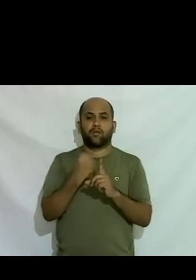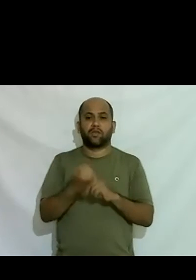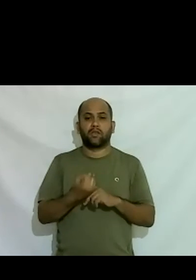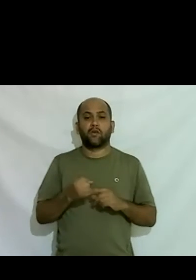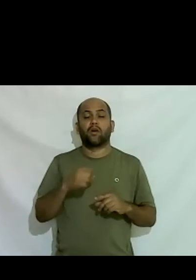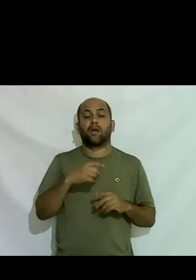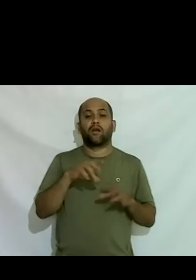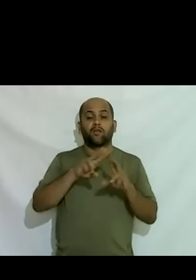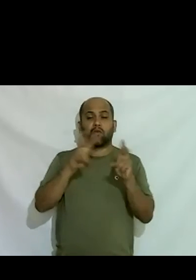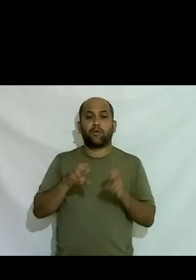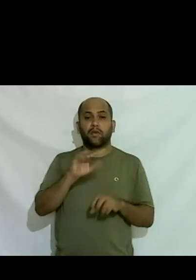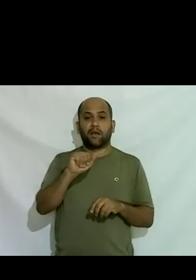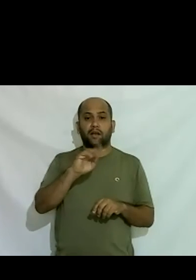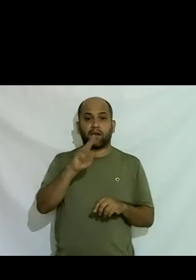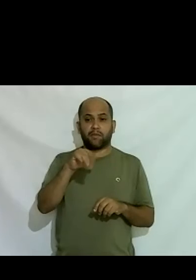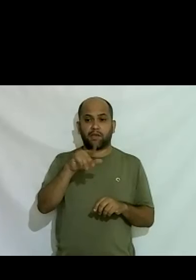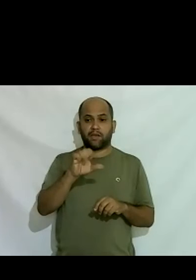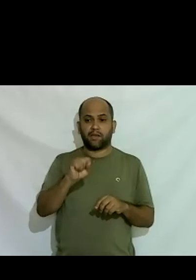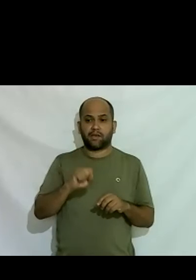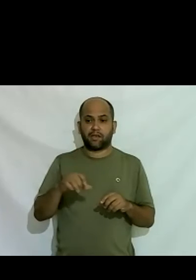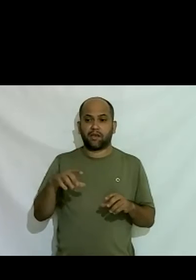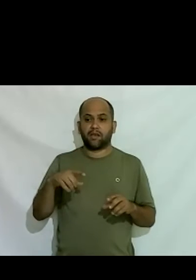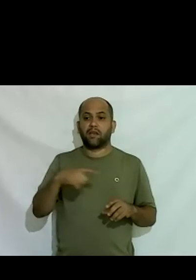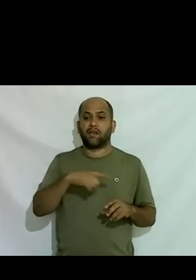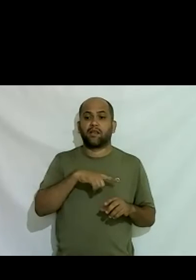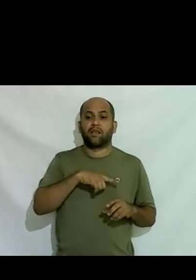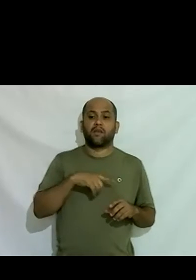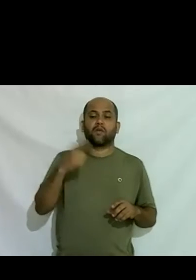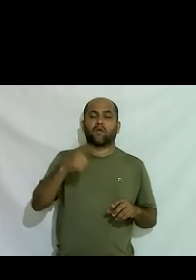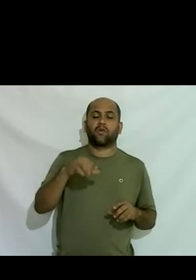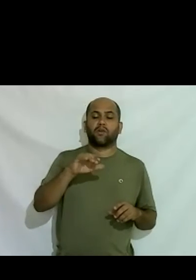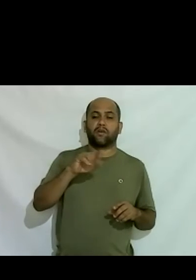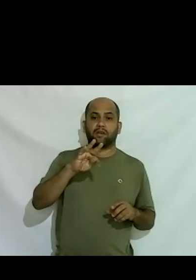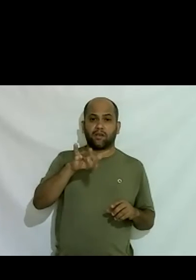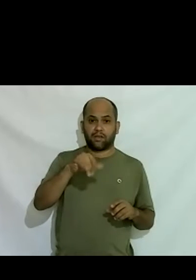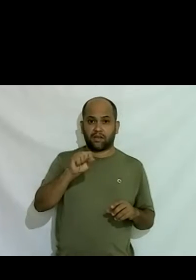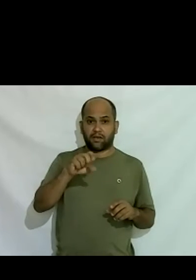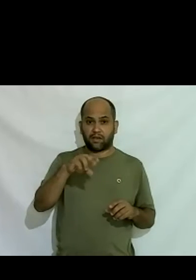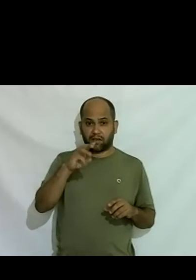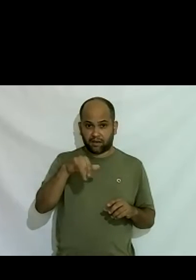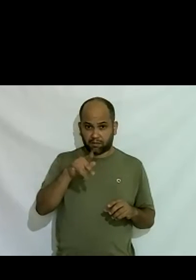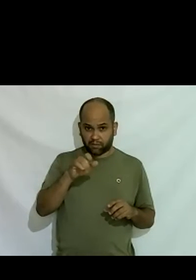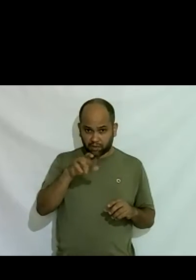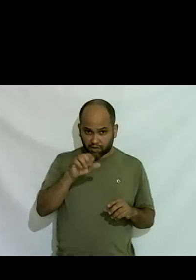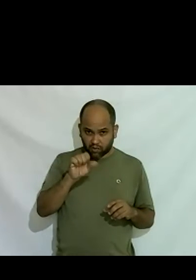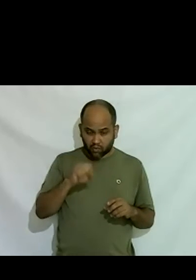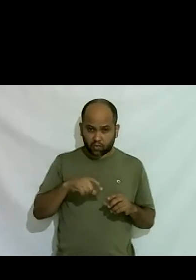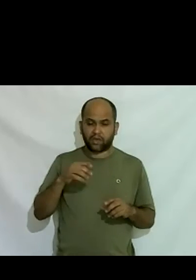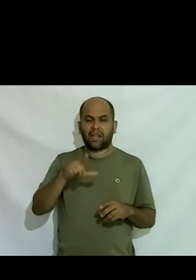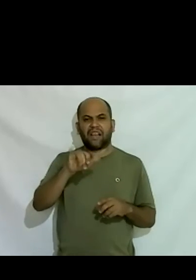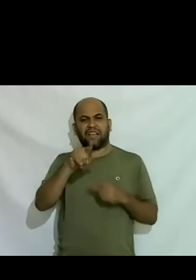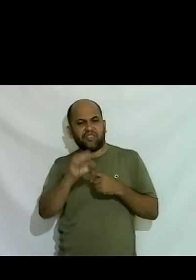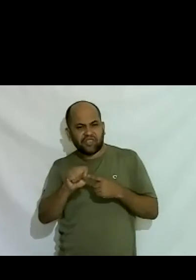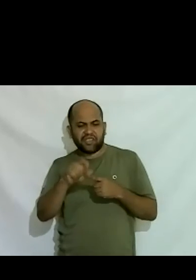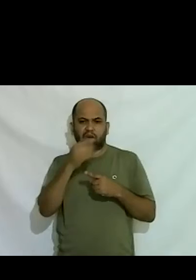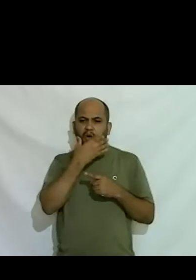pessoas era eu Maite Schneider que hoje trabalha com livro de transempregos Laerte Poutinho que é cartonista da Folha em São Paulo Letícia Lanza essa que